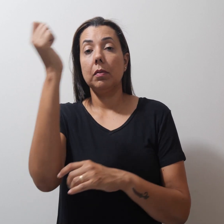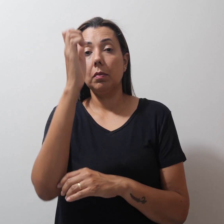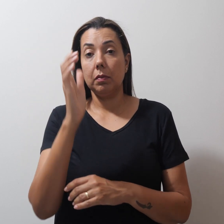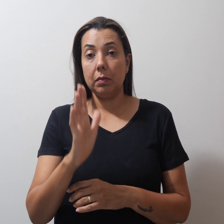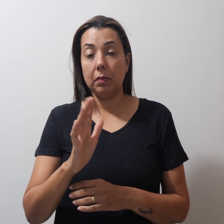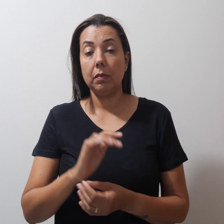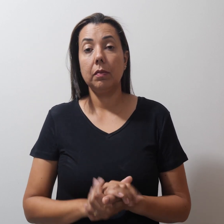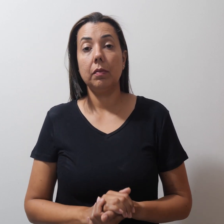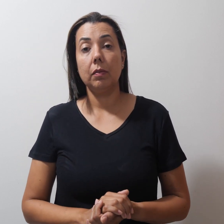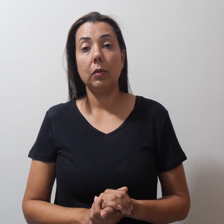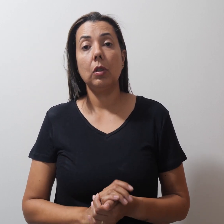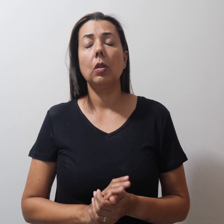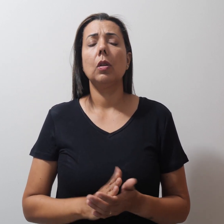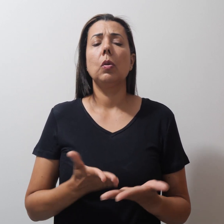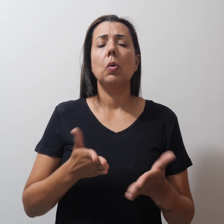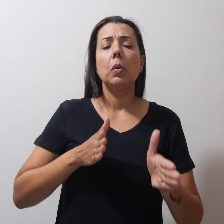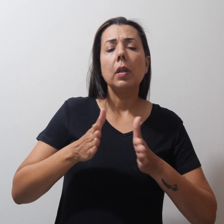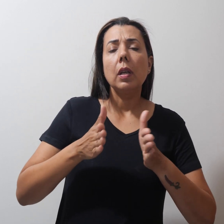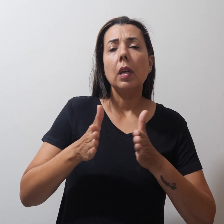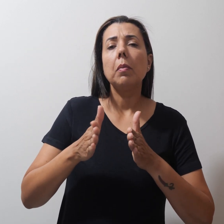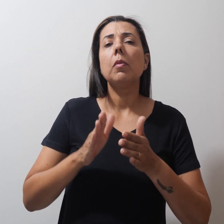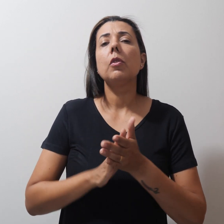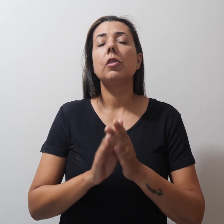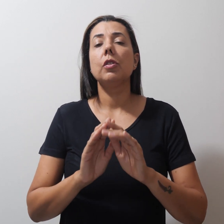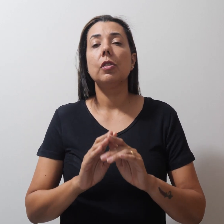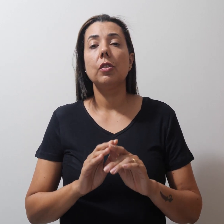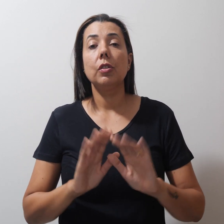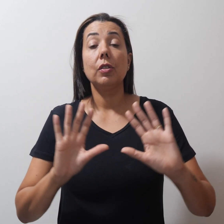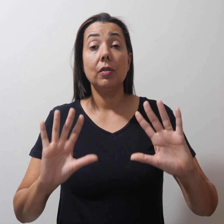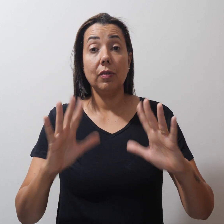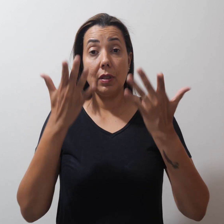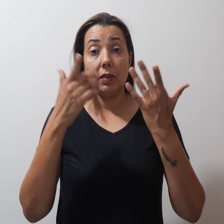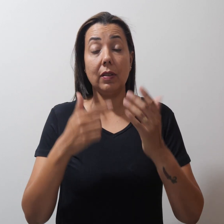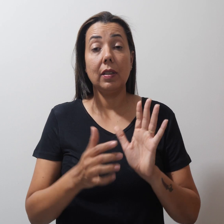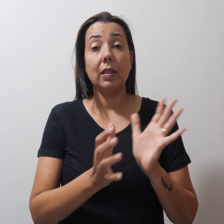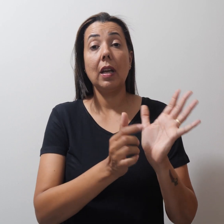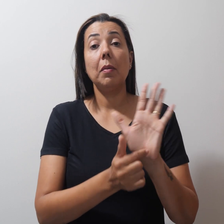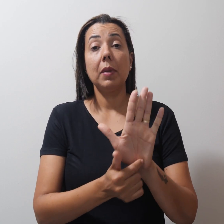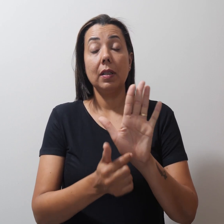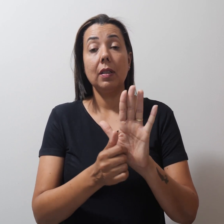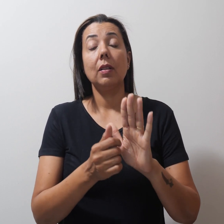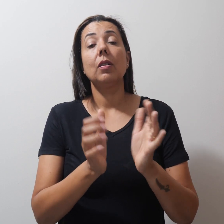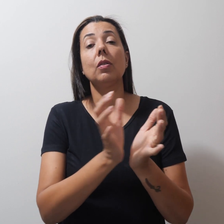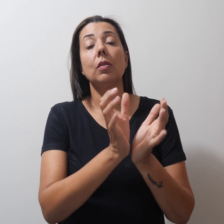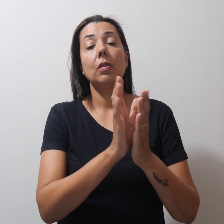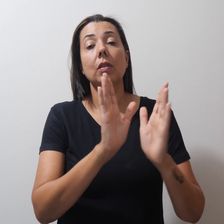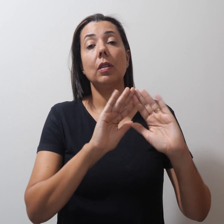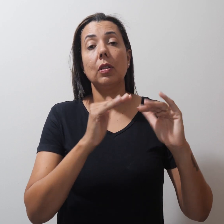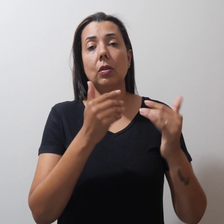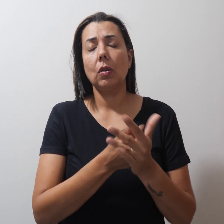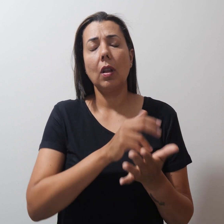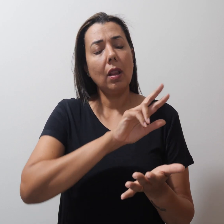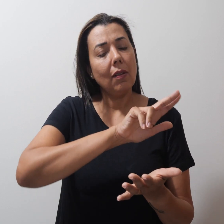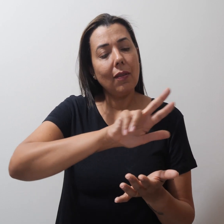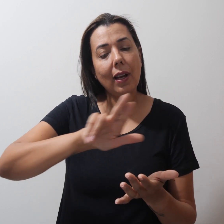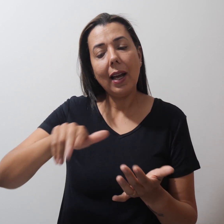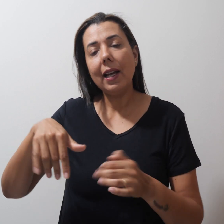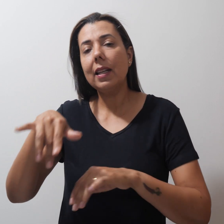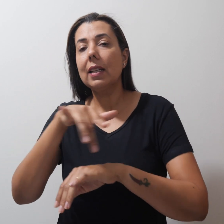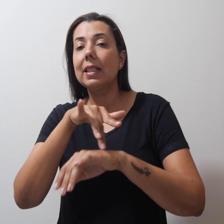Durante a festa teve a apresentação das turmas da escola com uma série de danças e músicas